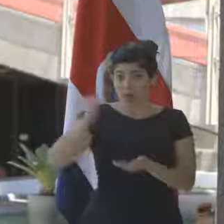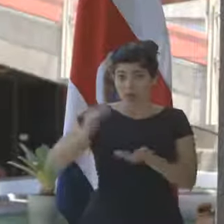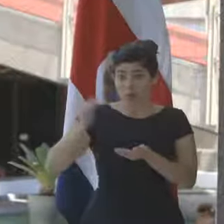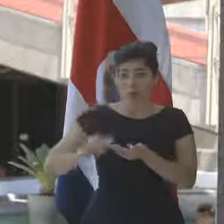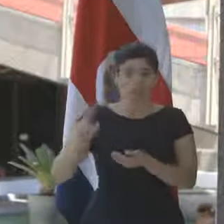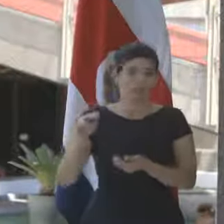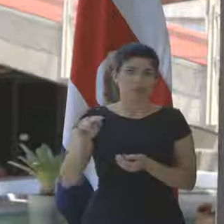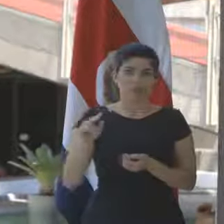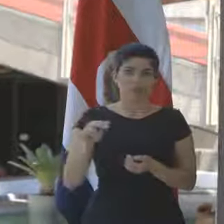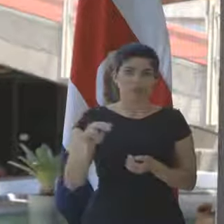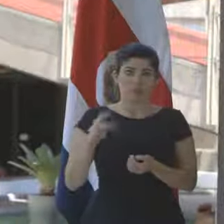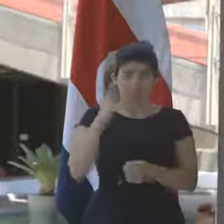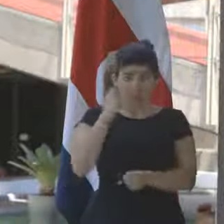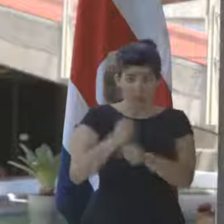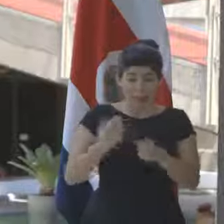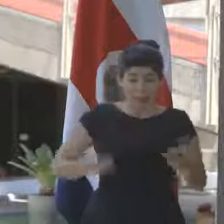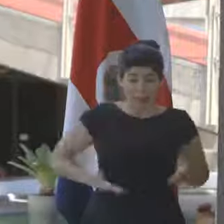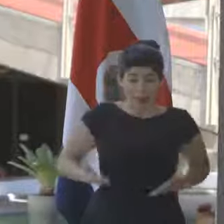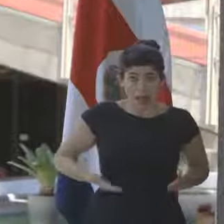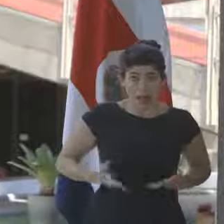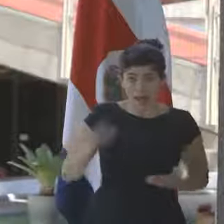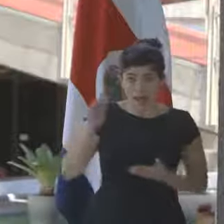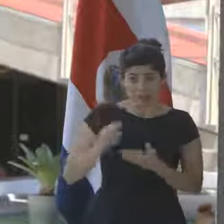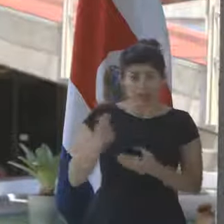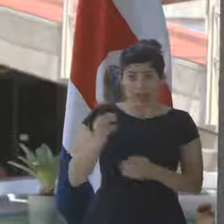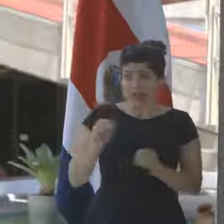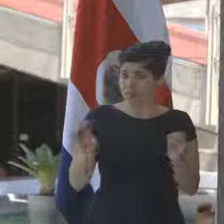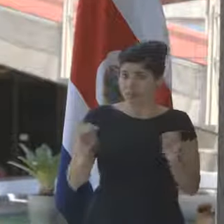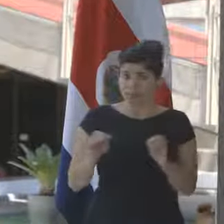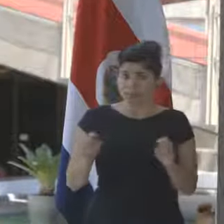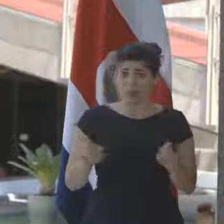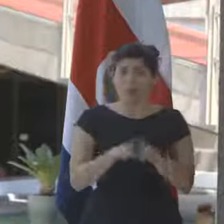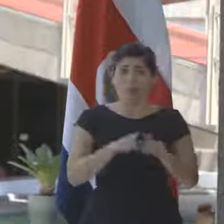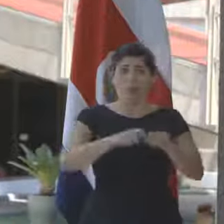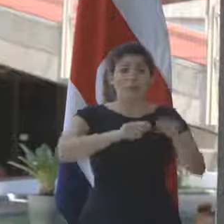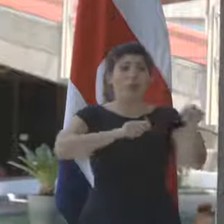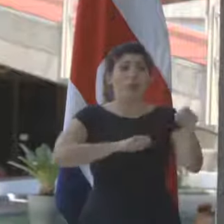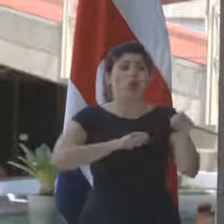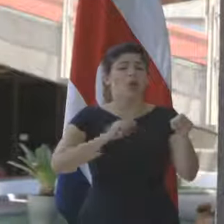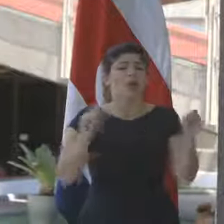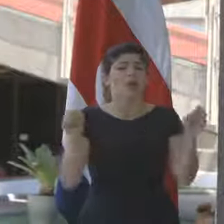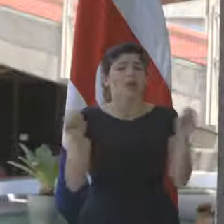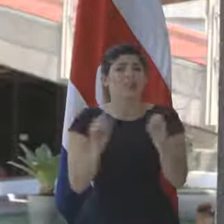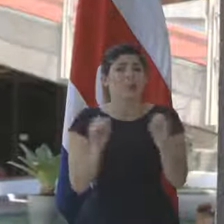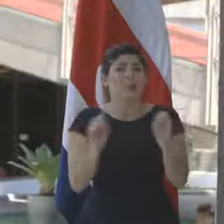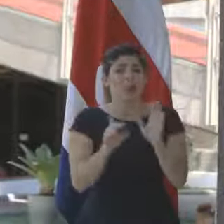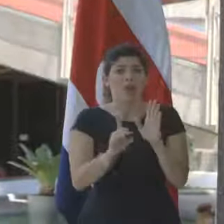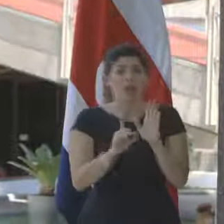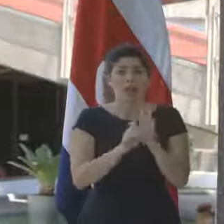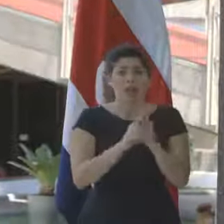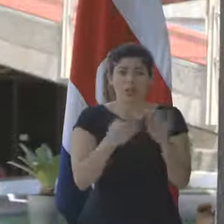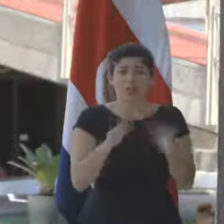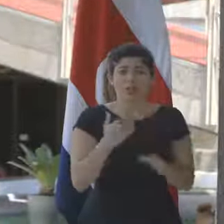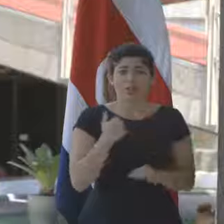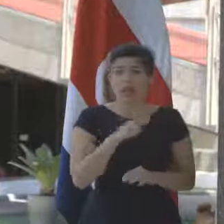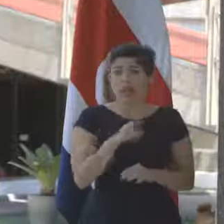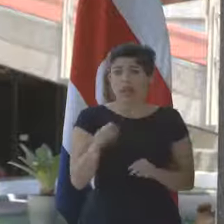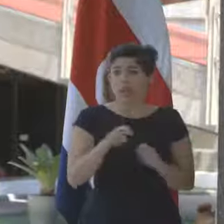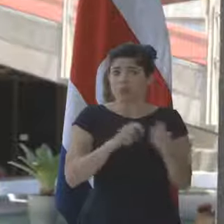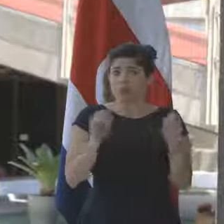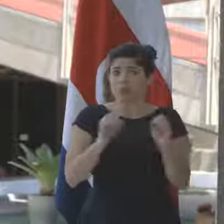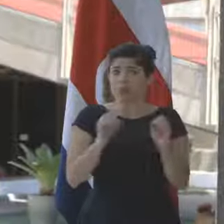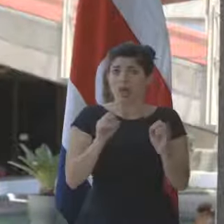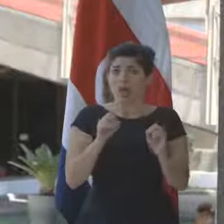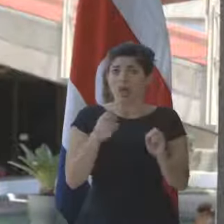trabajadores y trabajadoras, ni violación alguna en derechos adquiridos. Además,